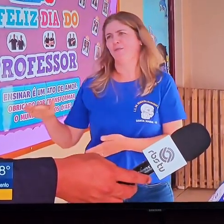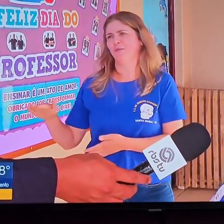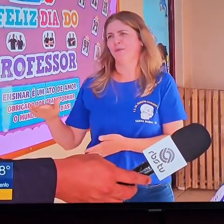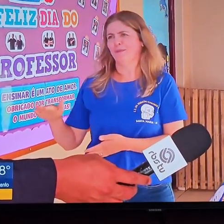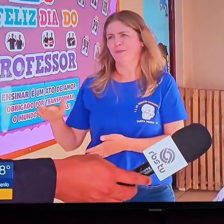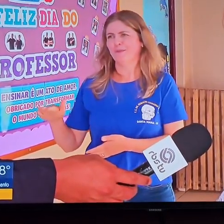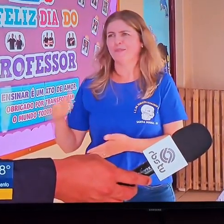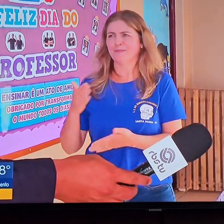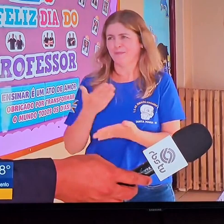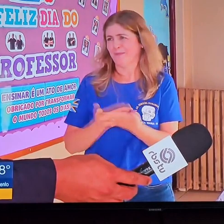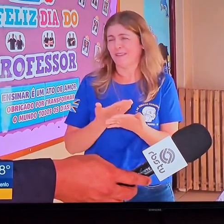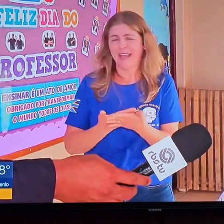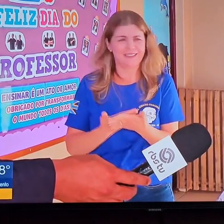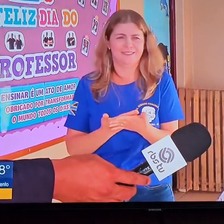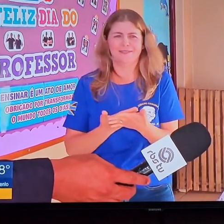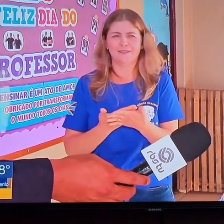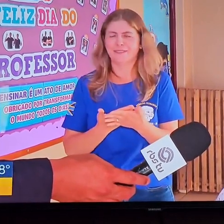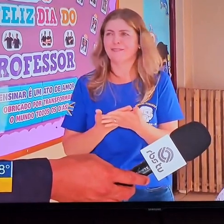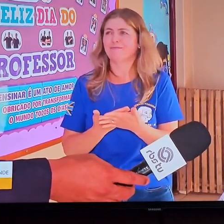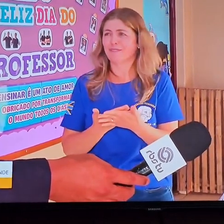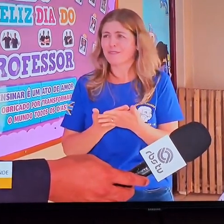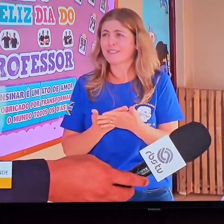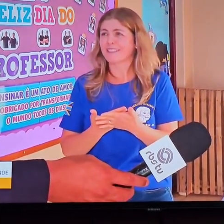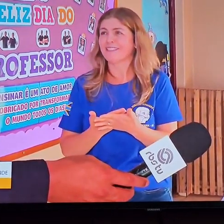cada estudante, de cada mãe.